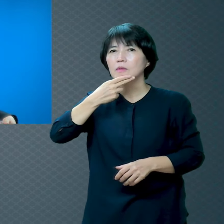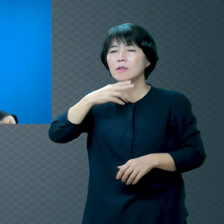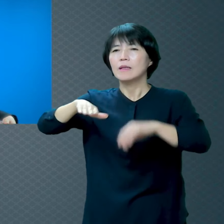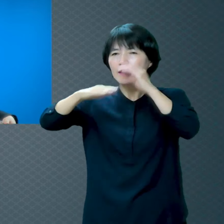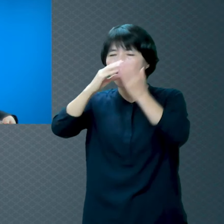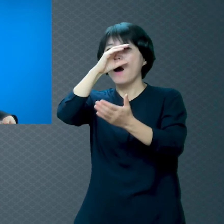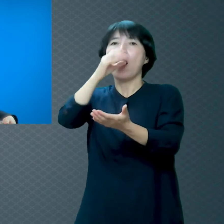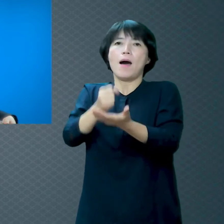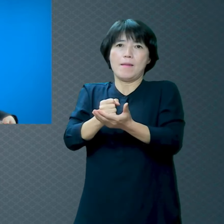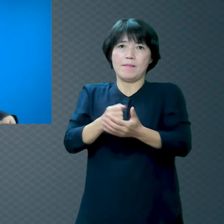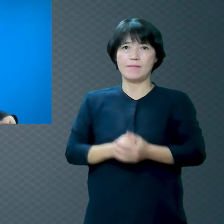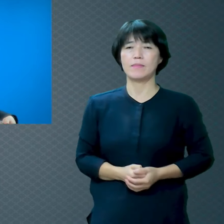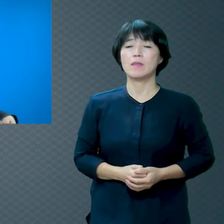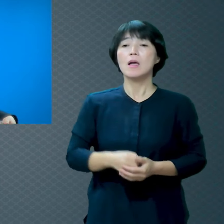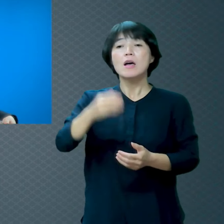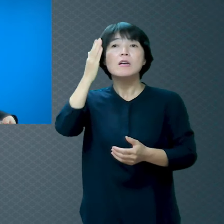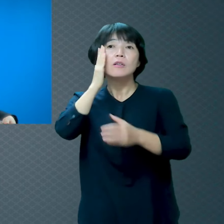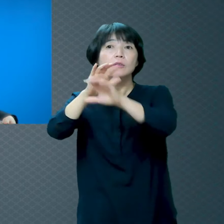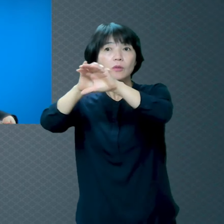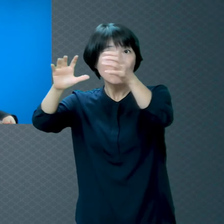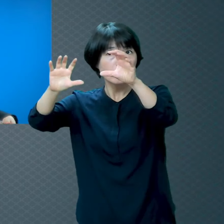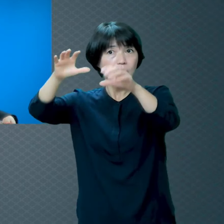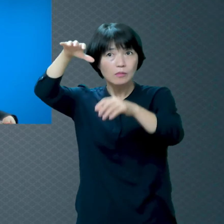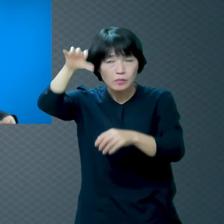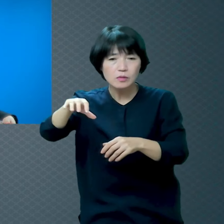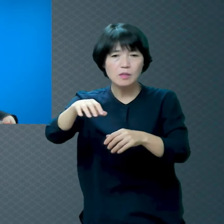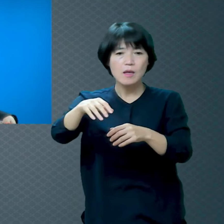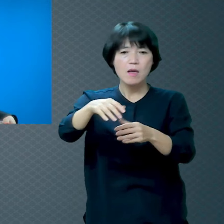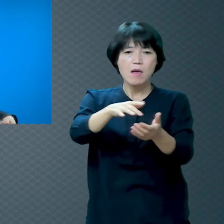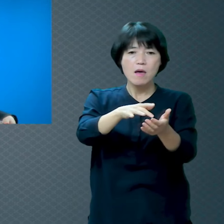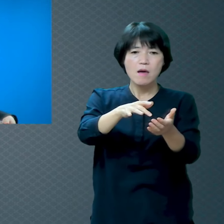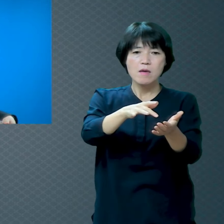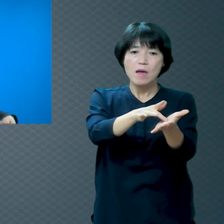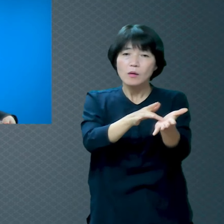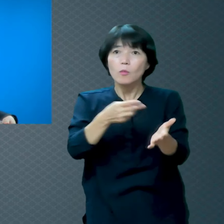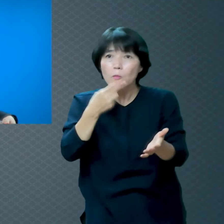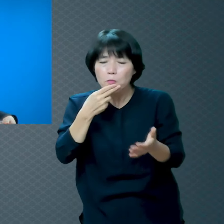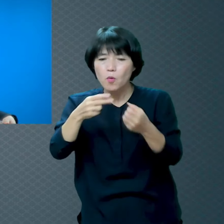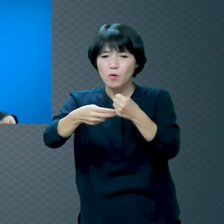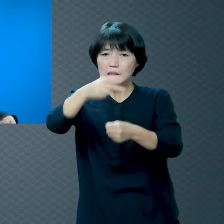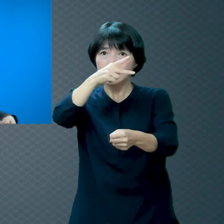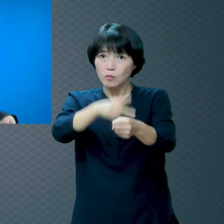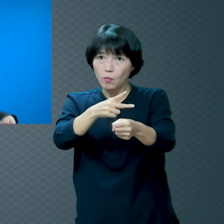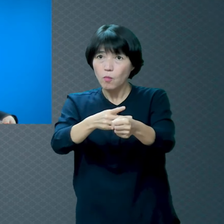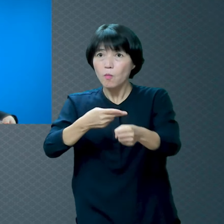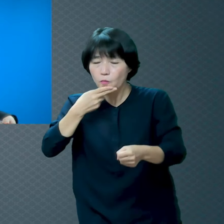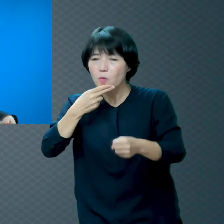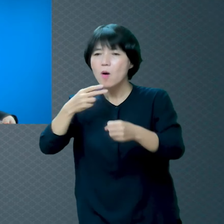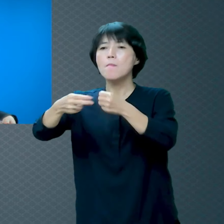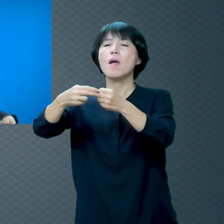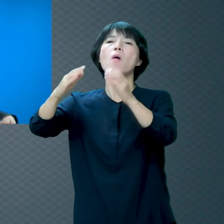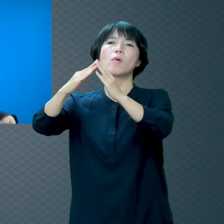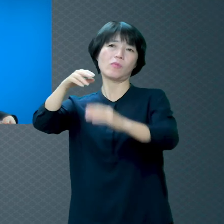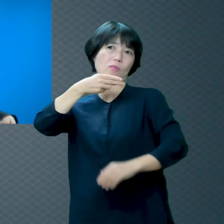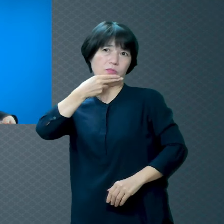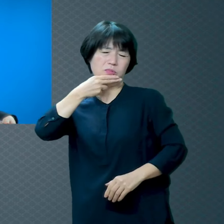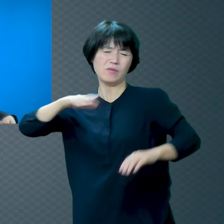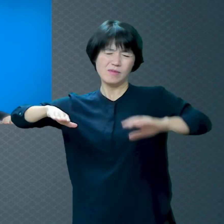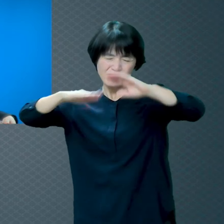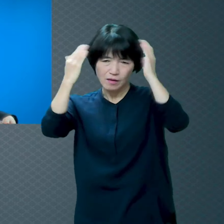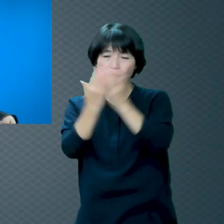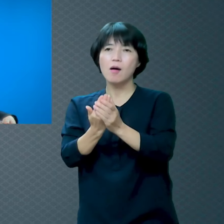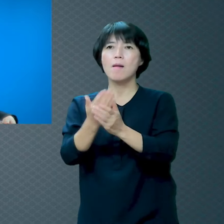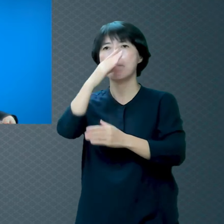병원도 없어요 의사도 없어요 약도 없어요 왜? 아프지를 않으니까 가고 싶지 않으세요?